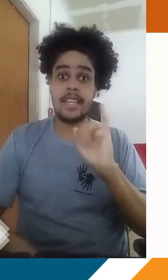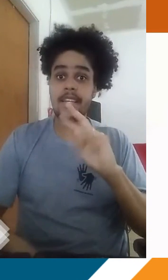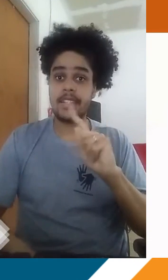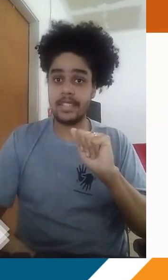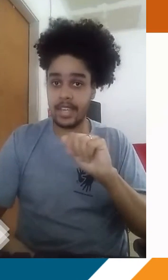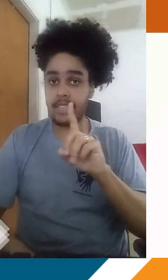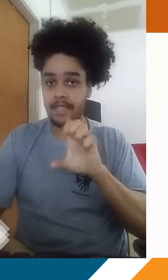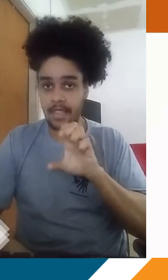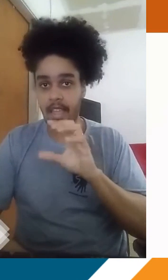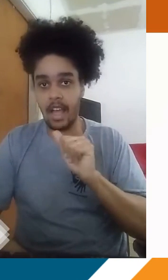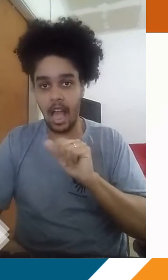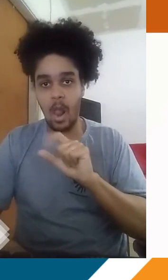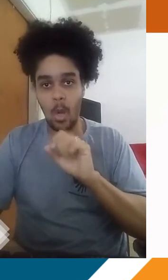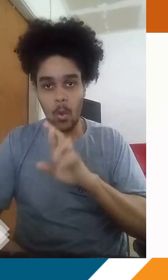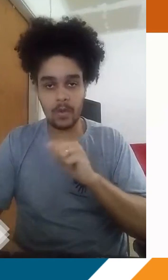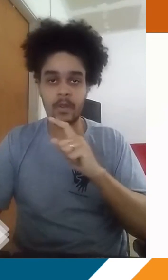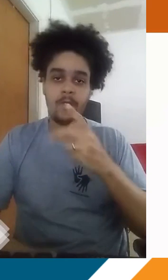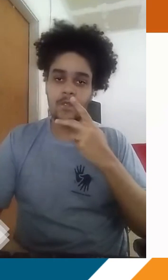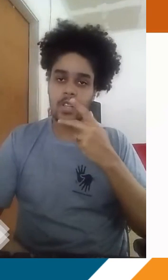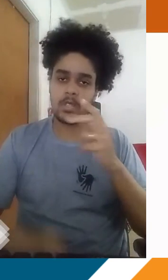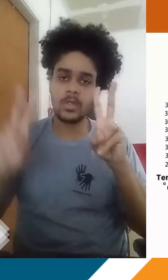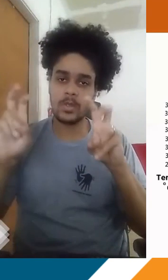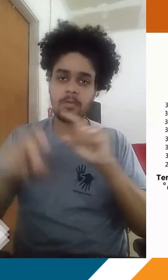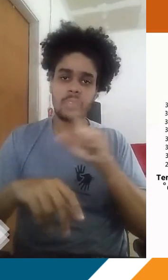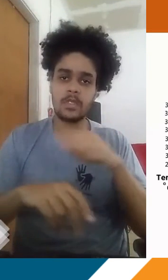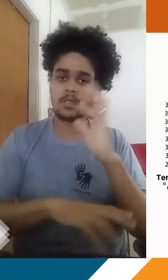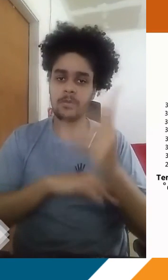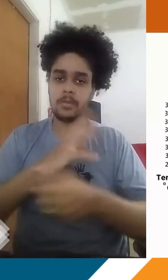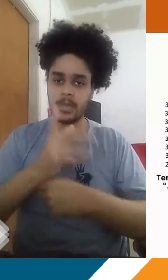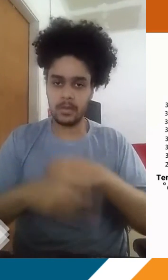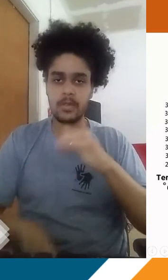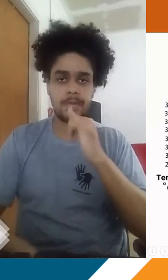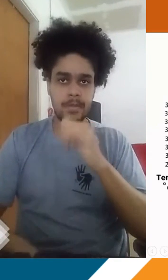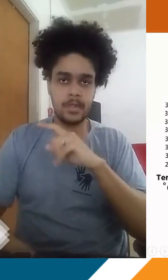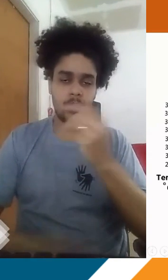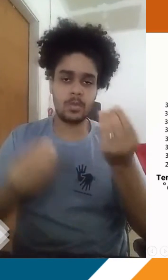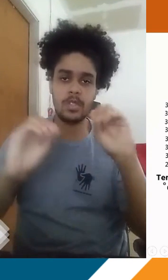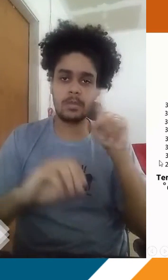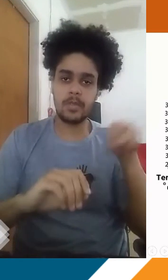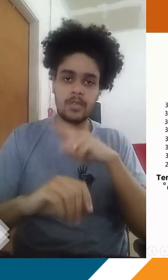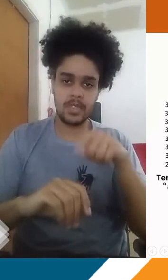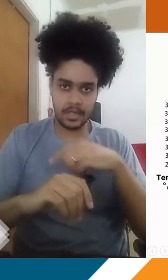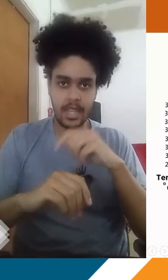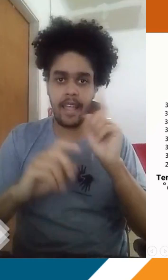Ilhas de calor, gente. Vamos falar dessa questão ambiental. O que seria isso? Trouxe aqui um exemplo pra vocês, né?